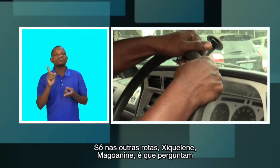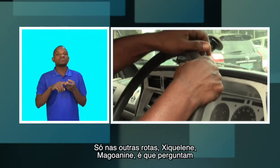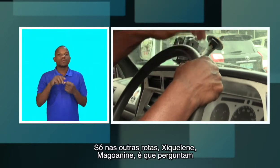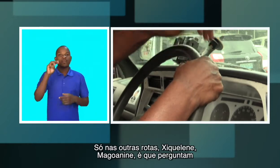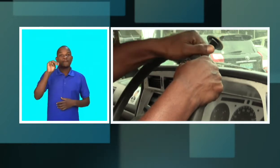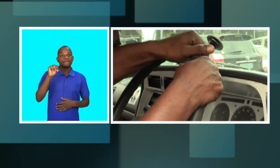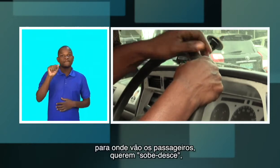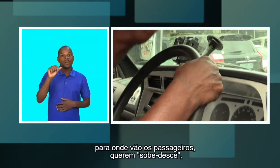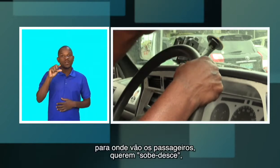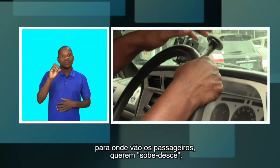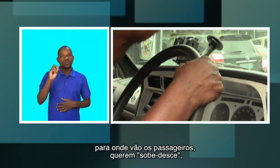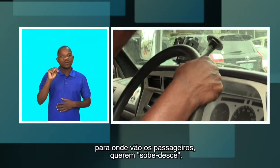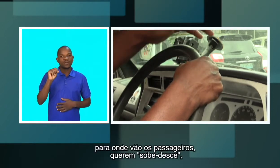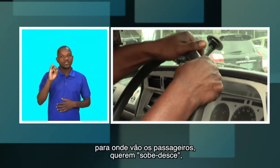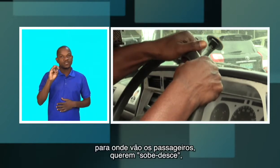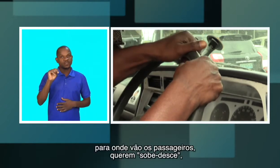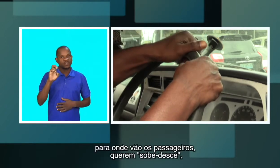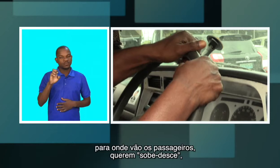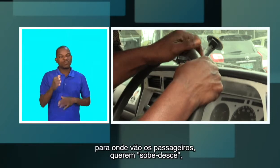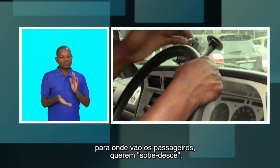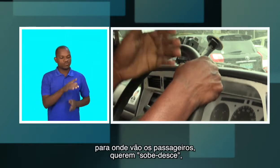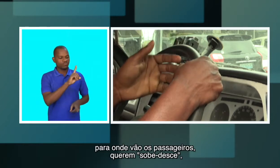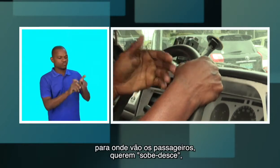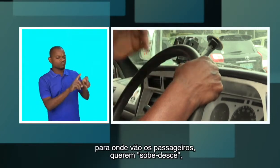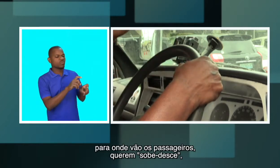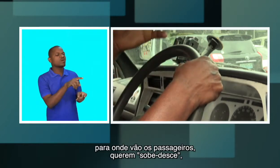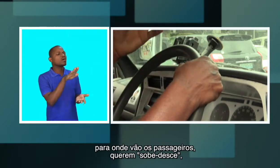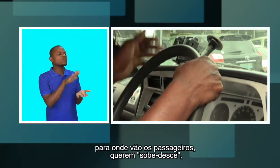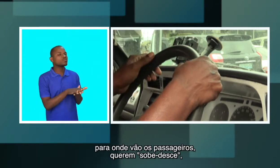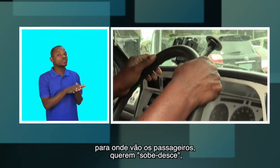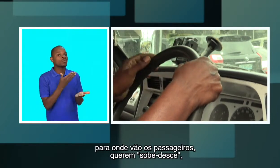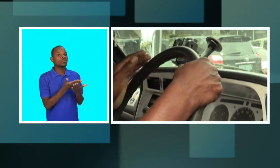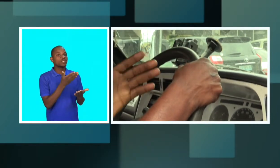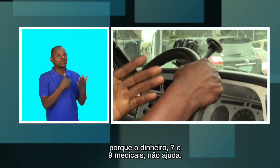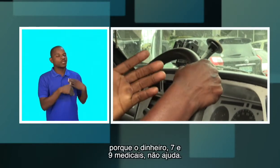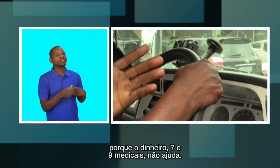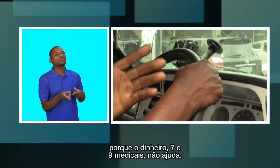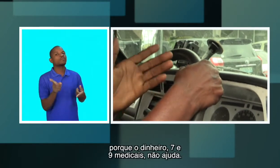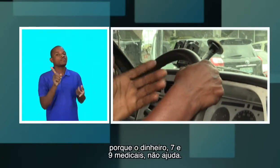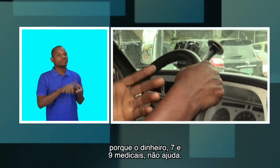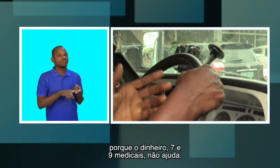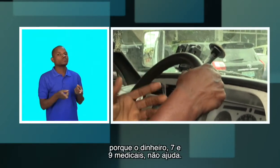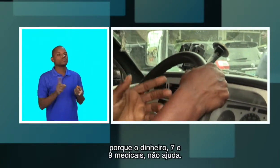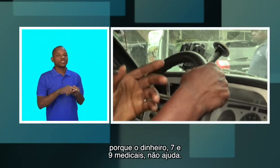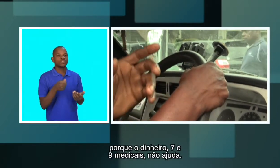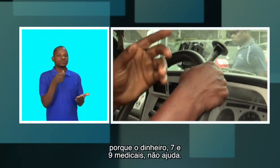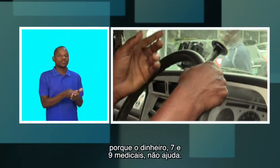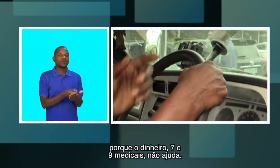perguntam por que vão para onde os passageiros, por que querem subidência. Porque o dinheiro também não ajuda